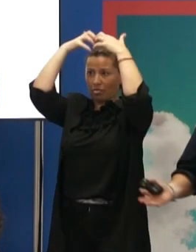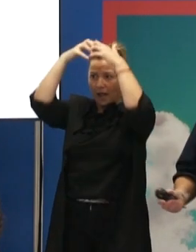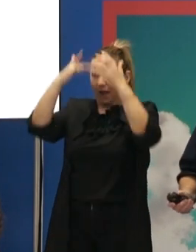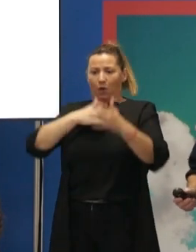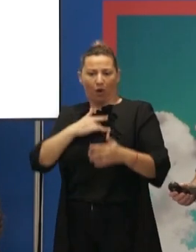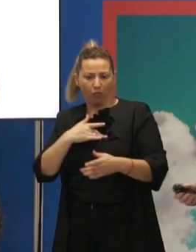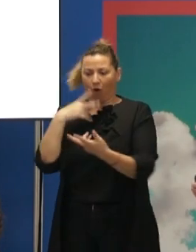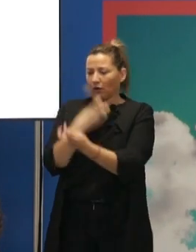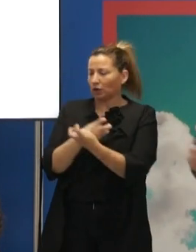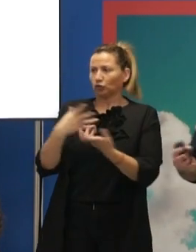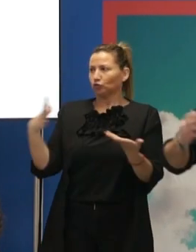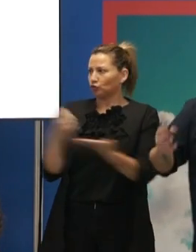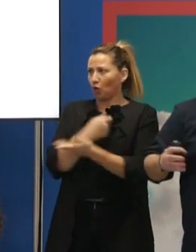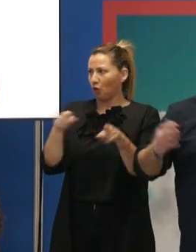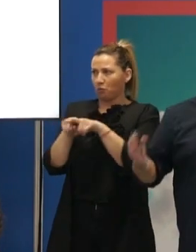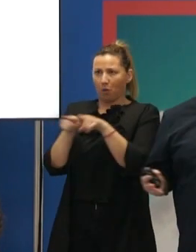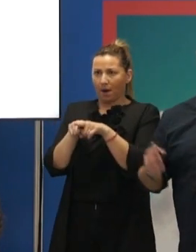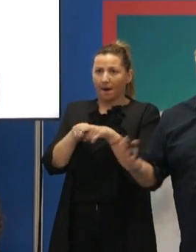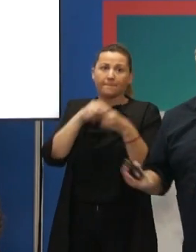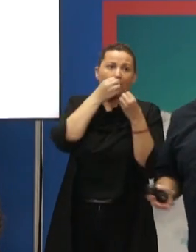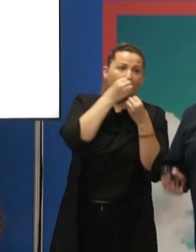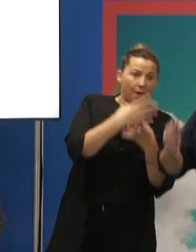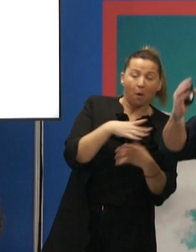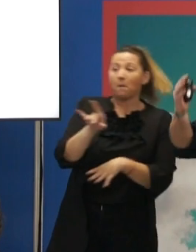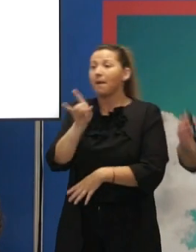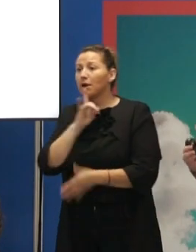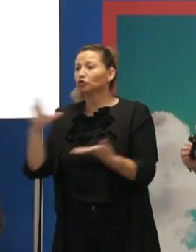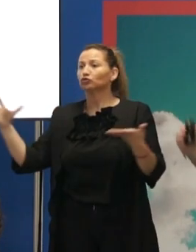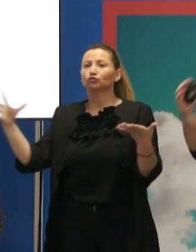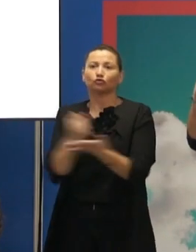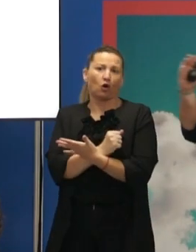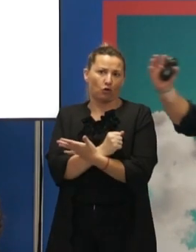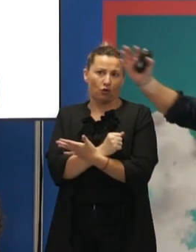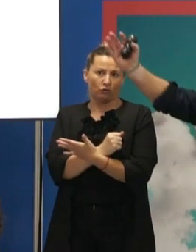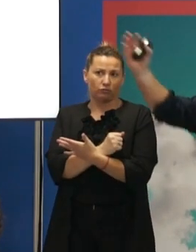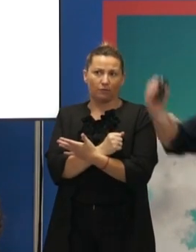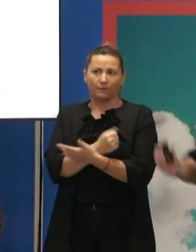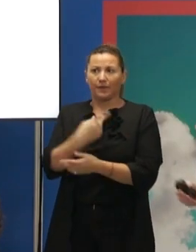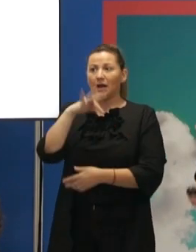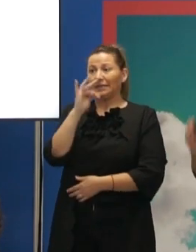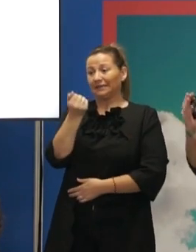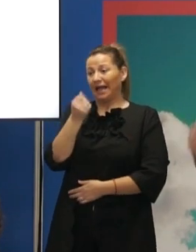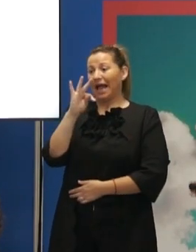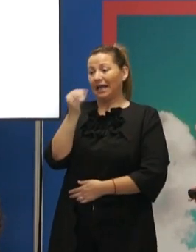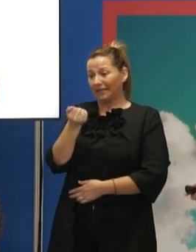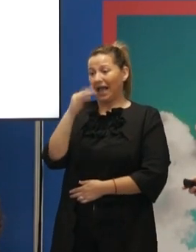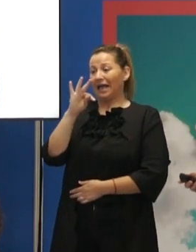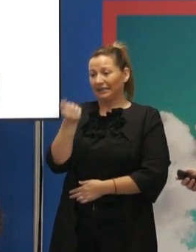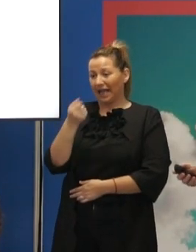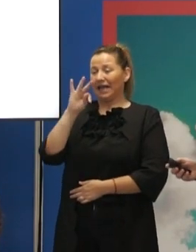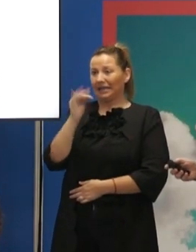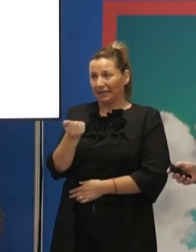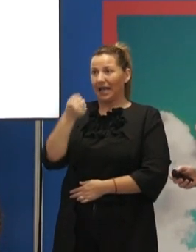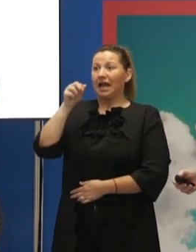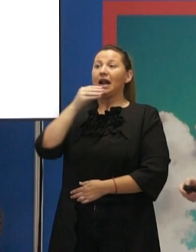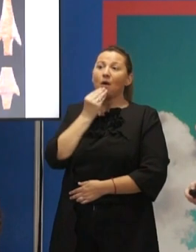el mismo esqueleto. Así que, para bien o para mal, para el le guste o no le guste, todos tenéis un origen que nuestra tatarabuela era africana, y por lo tanto, todos tenemos